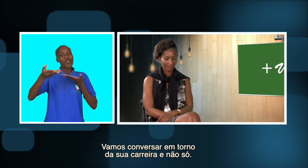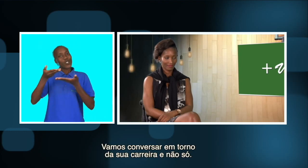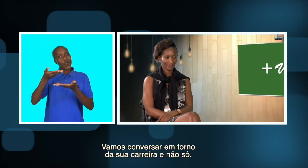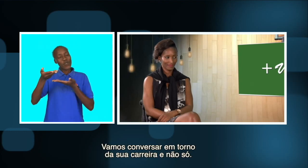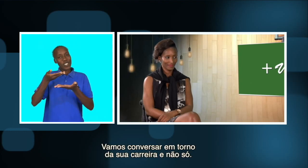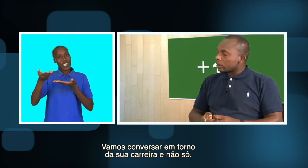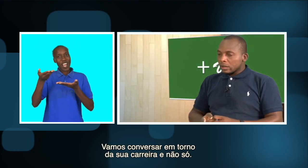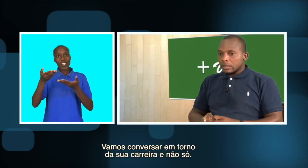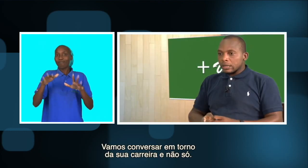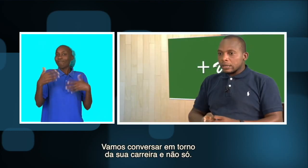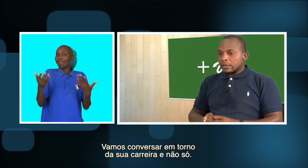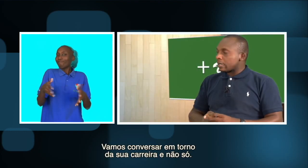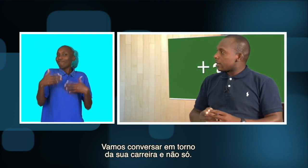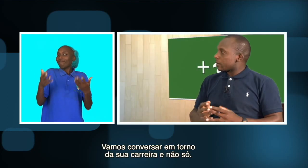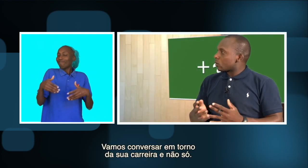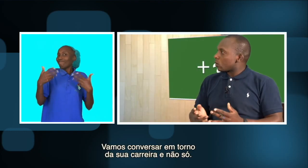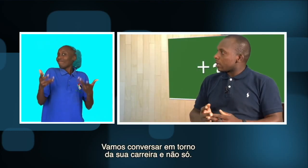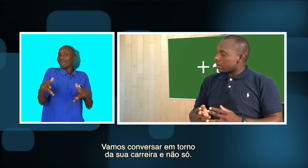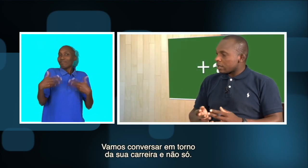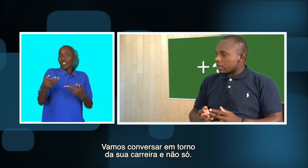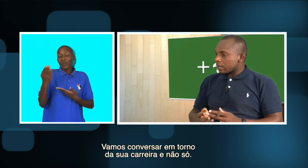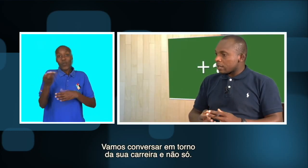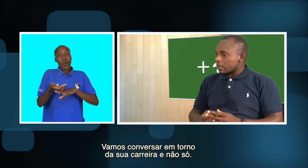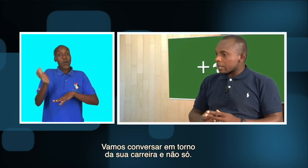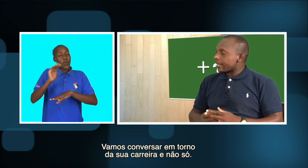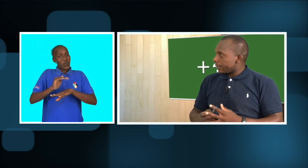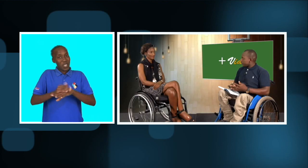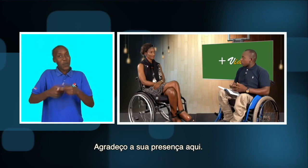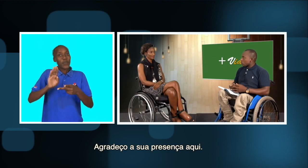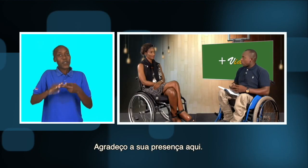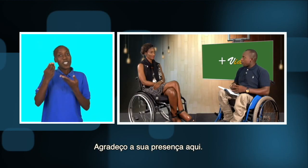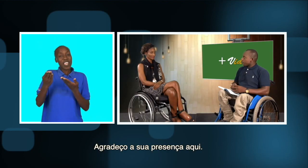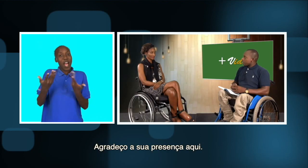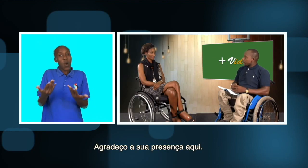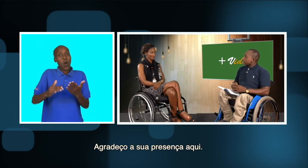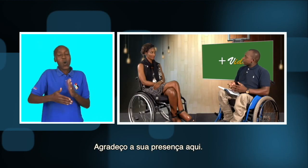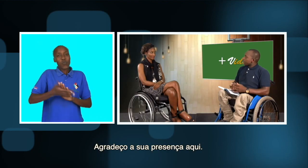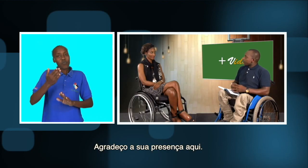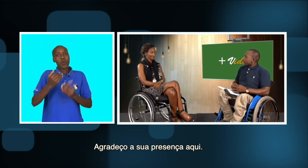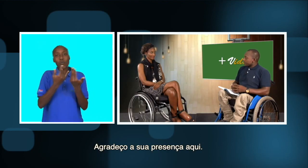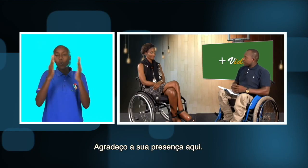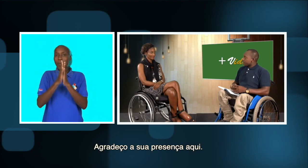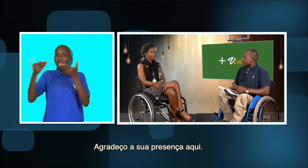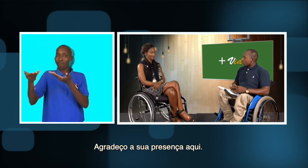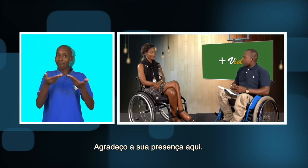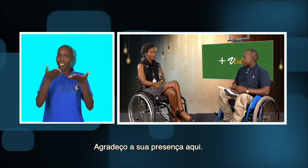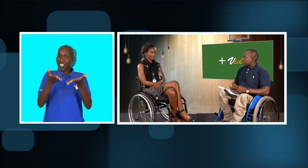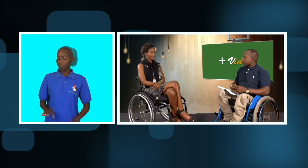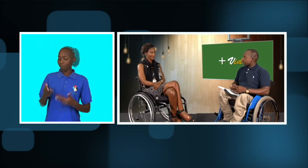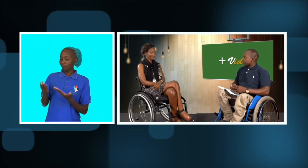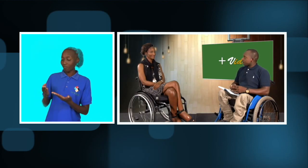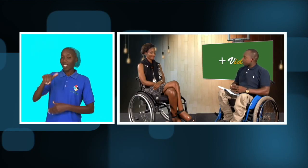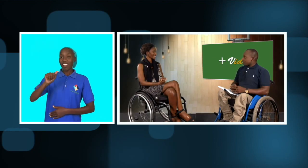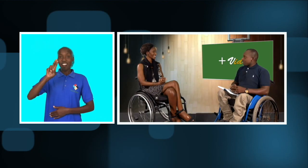conversar em torno da sua carreira, não só. E deixe-me agradecer a sua presença